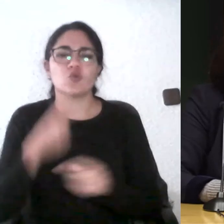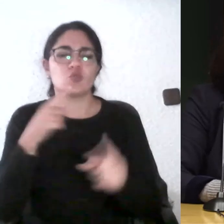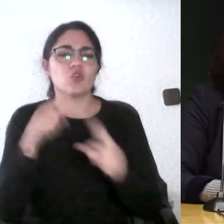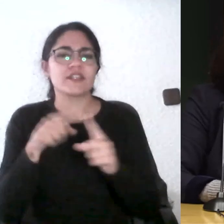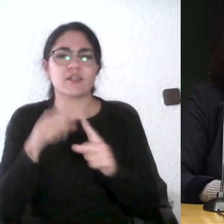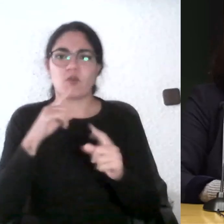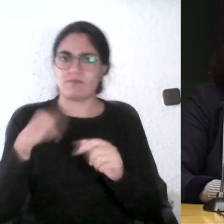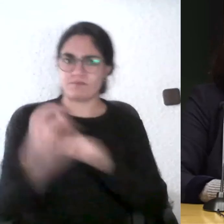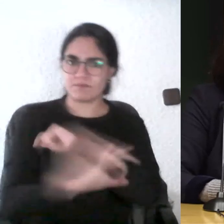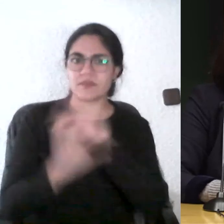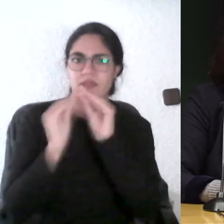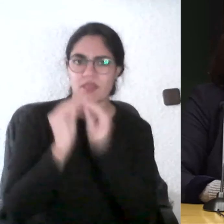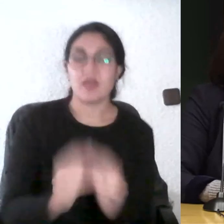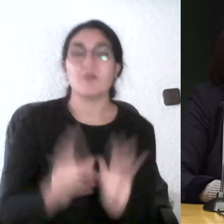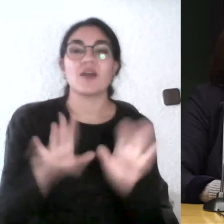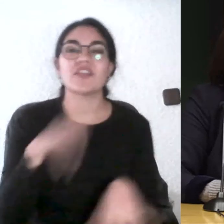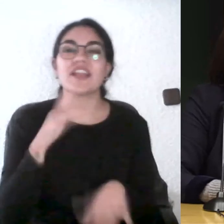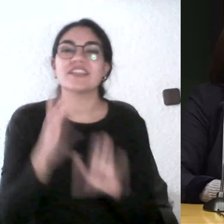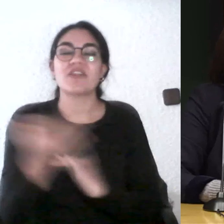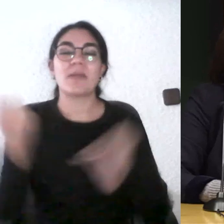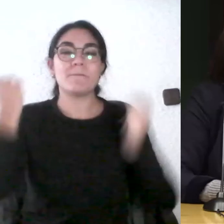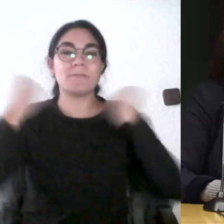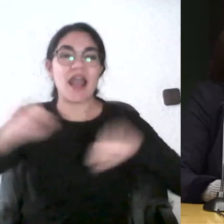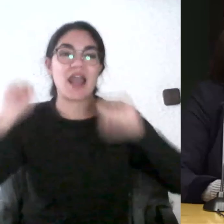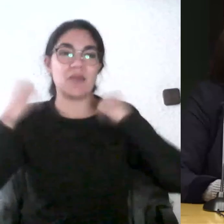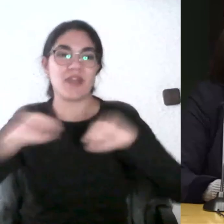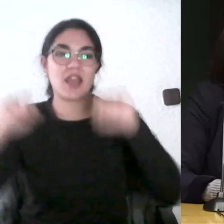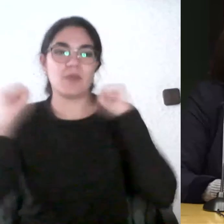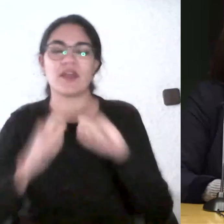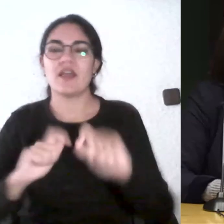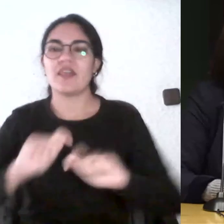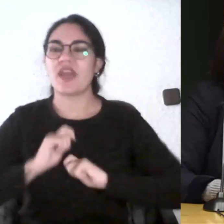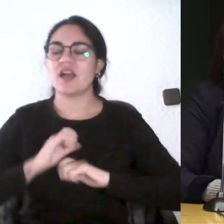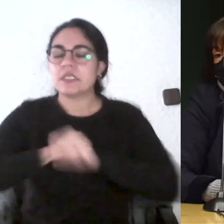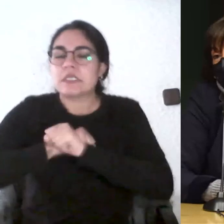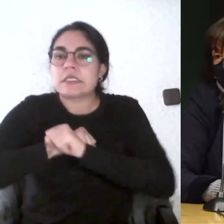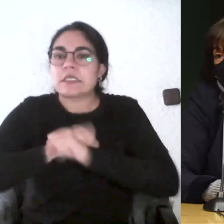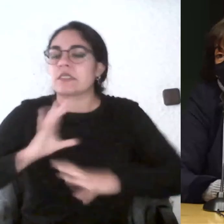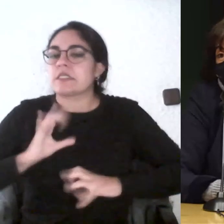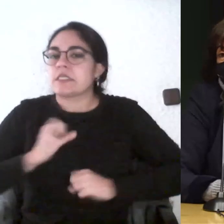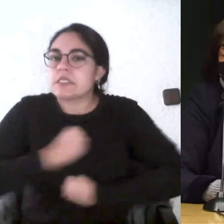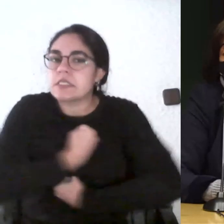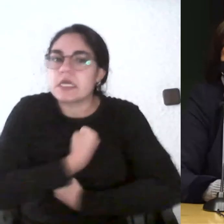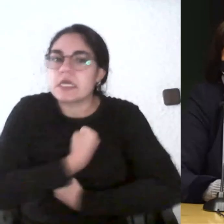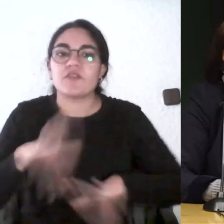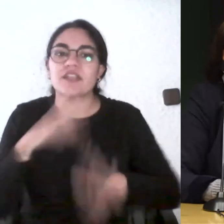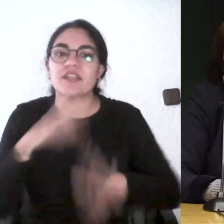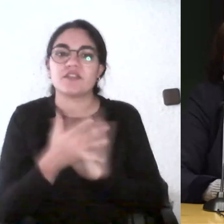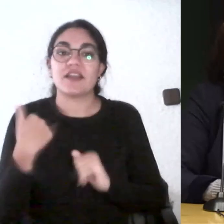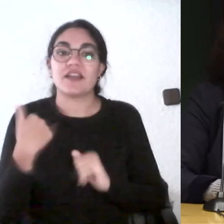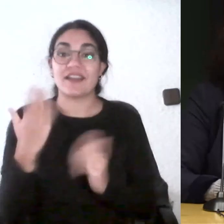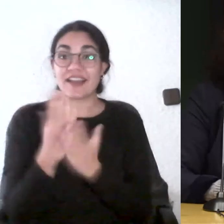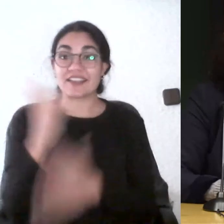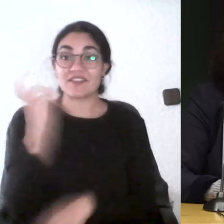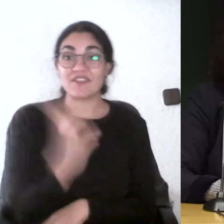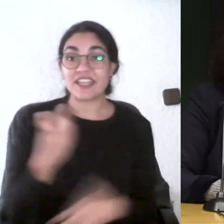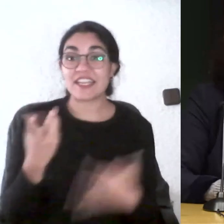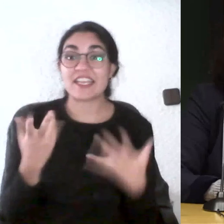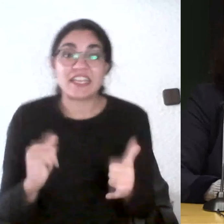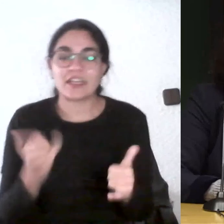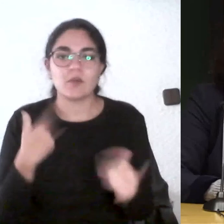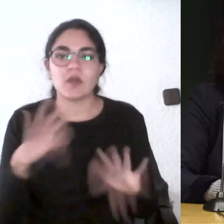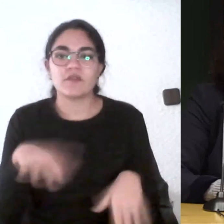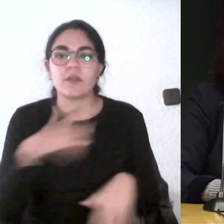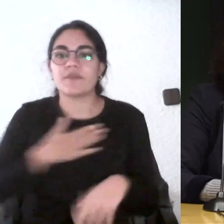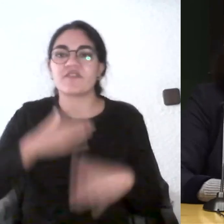un momento en el que están tan saturados de todas las prácticas que tienen que realizar que prácticamente no tienen tiempo para venir y seguir ampliando contenidos y materia